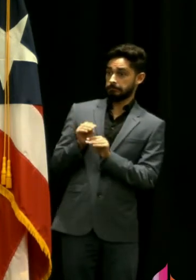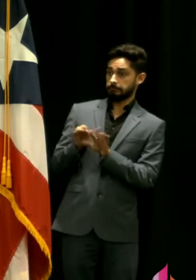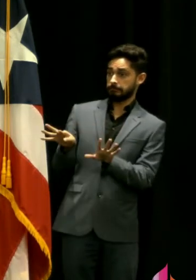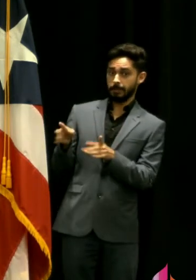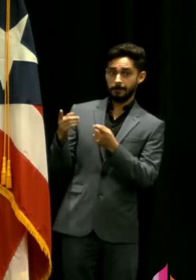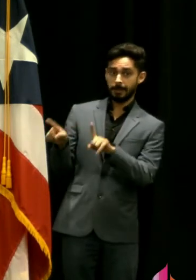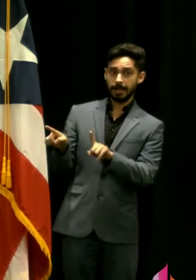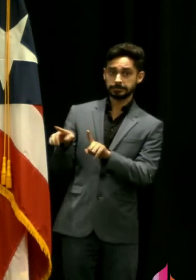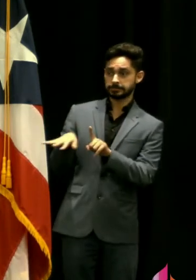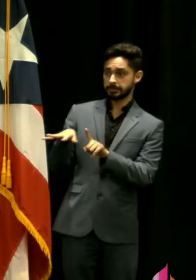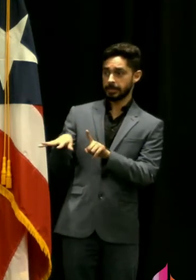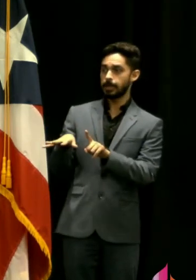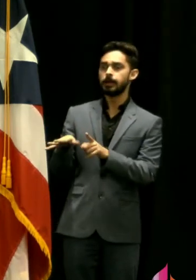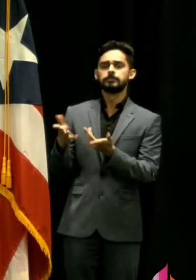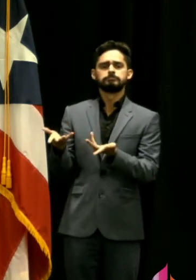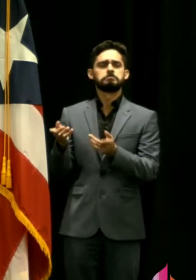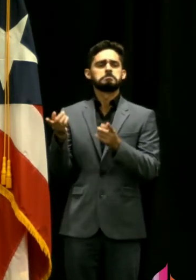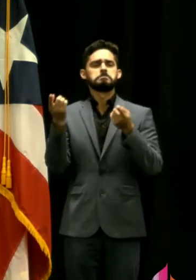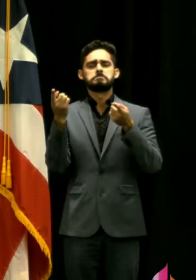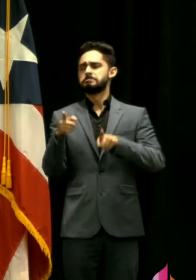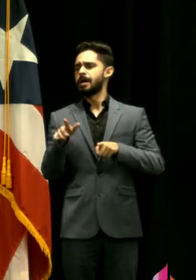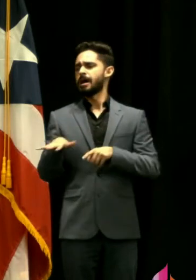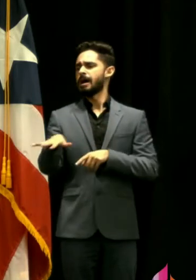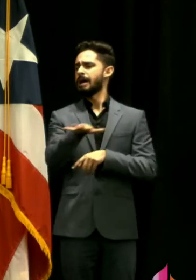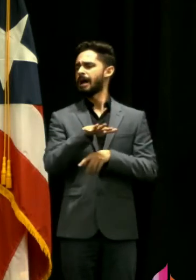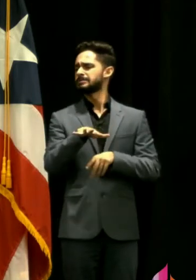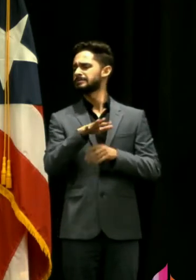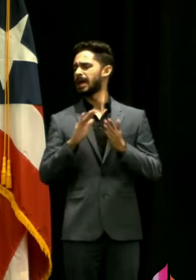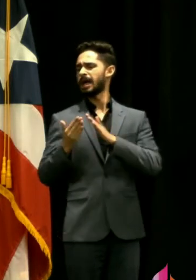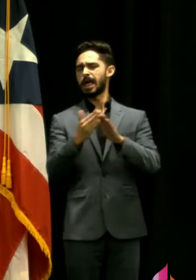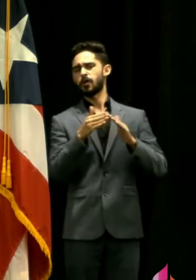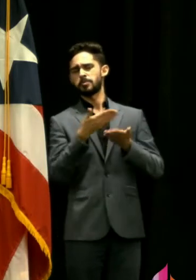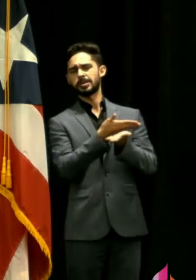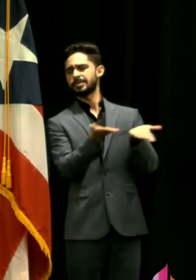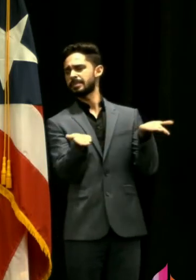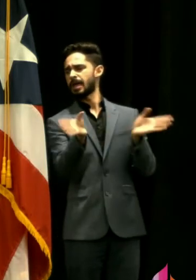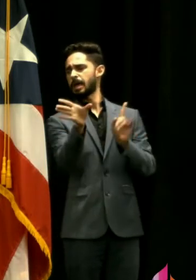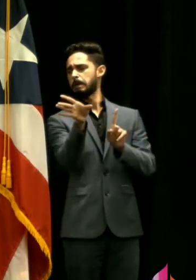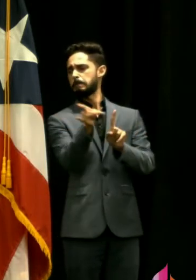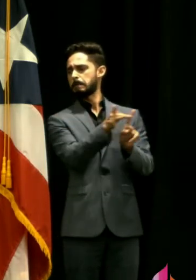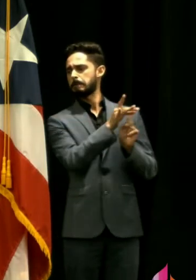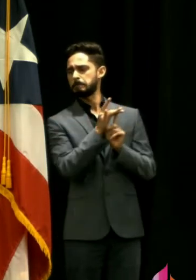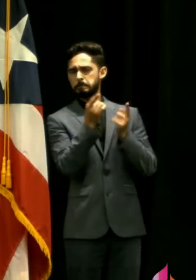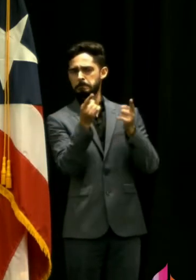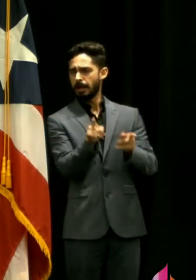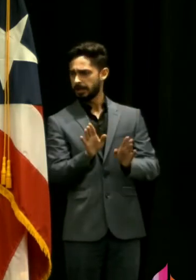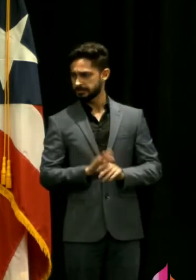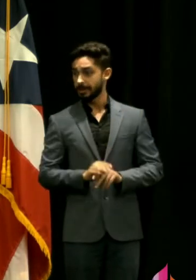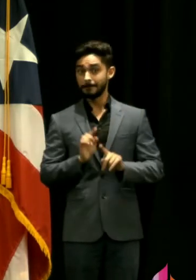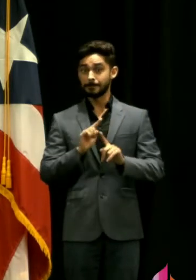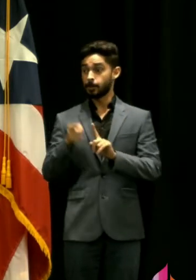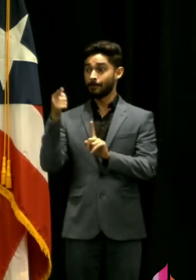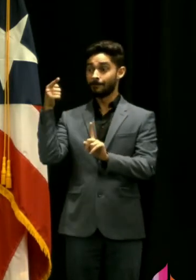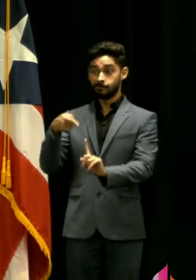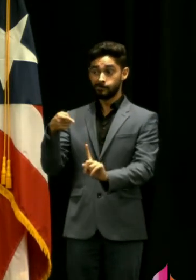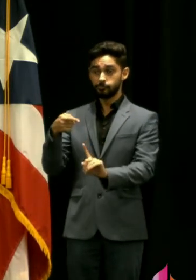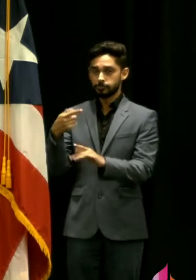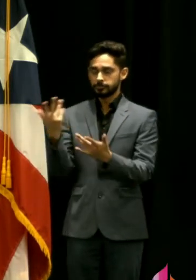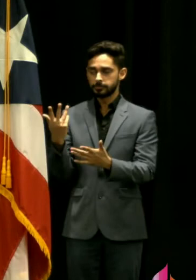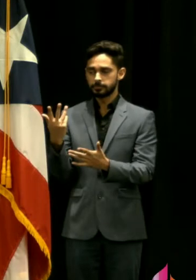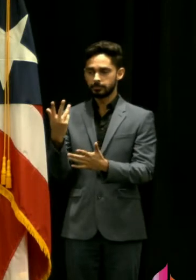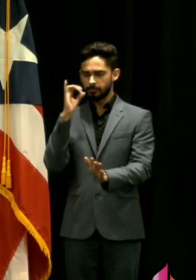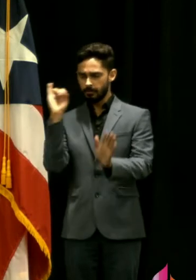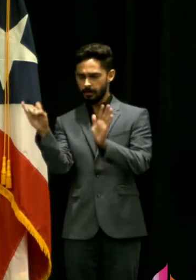pudieran haber contagios como lo hay en la sociedad en general pero lo importante es rápidamente determinar